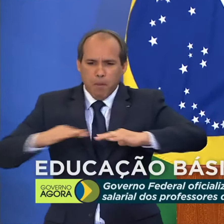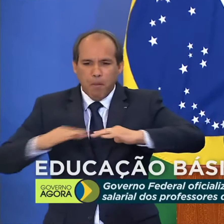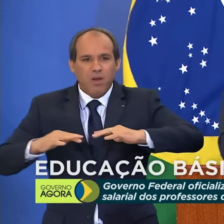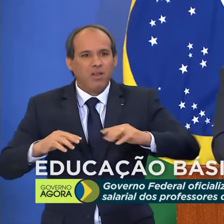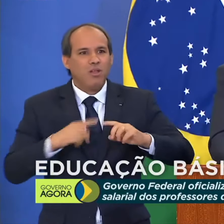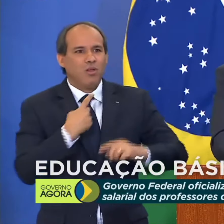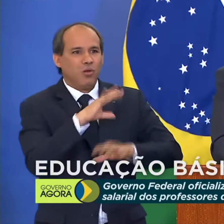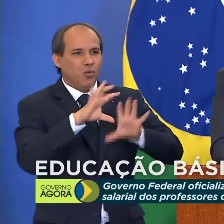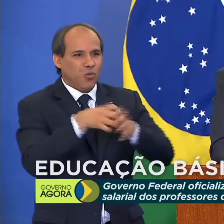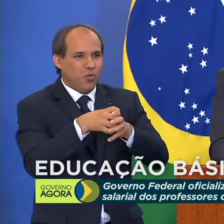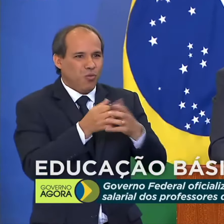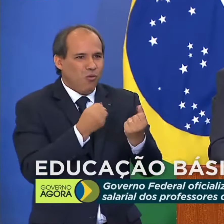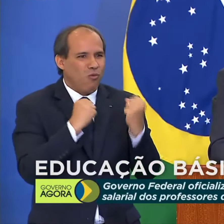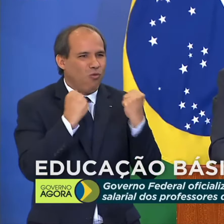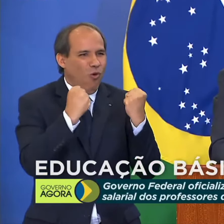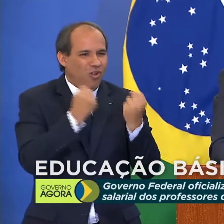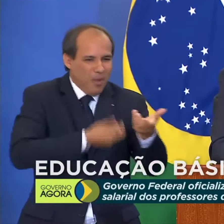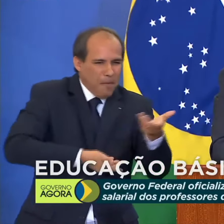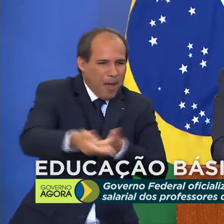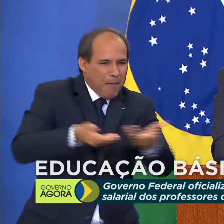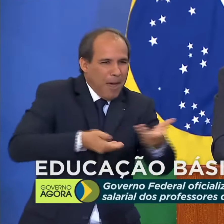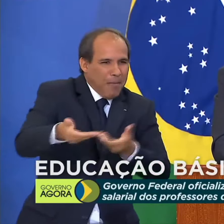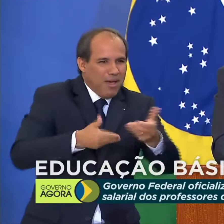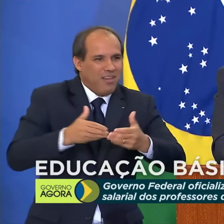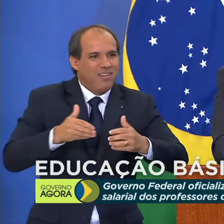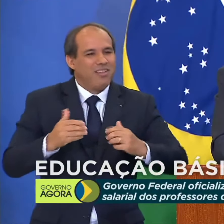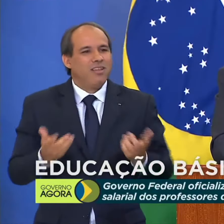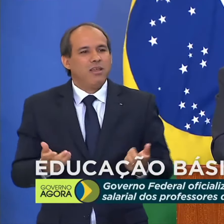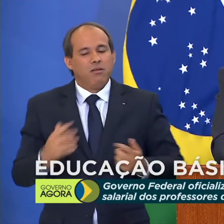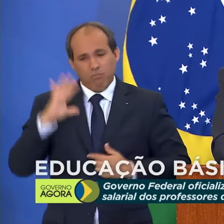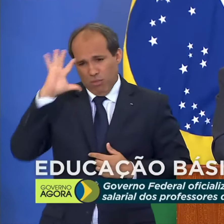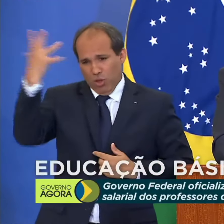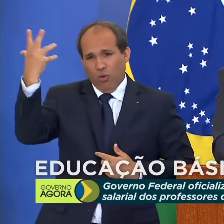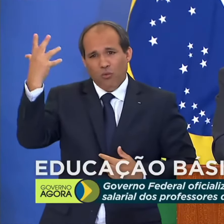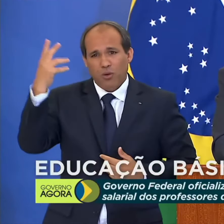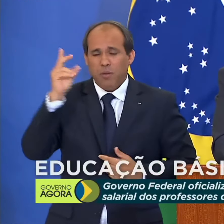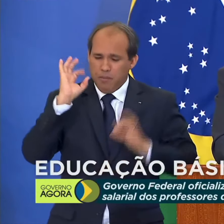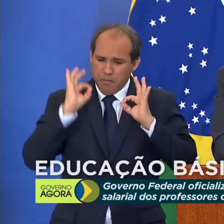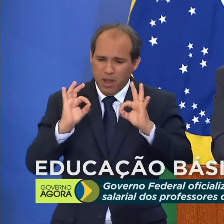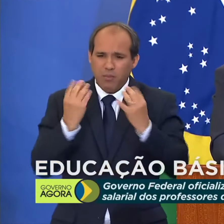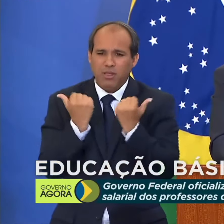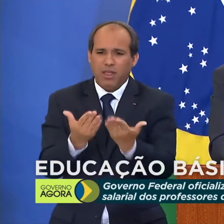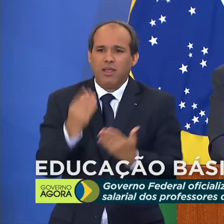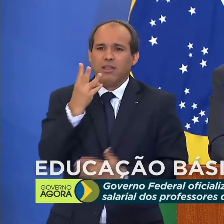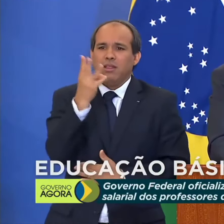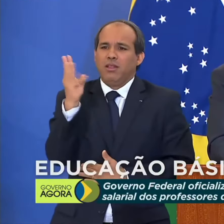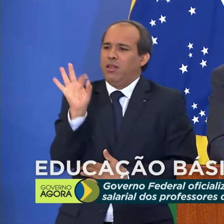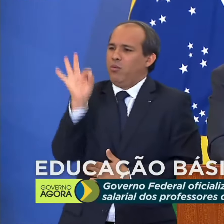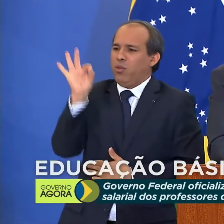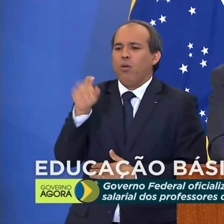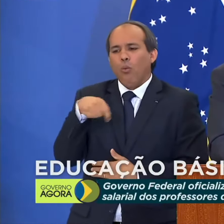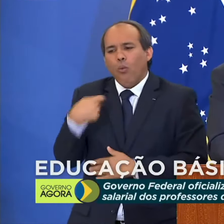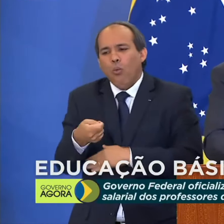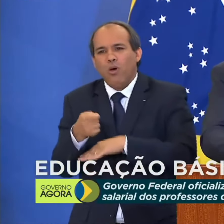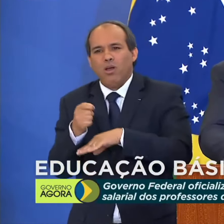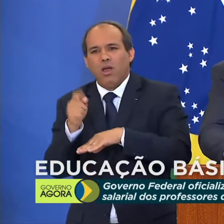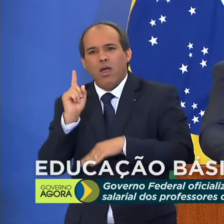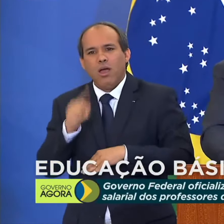Wagner? E decidimos, então, pelo 33%. É uma maneira que nós